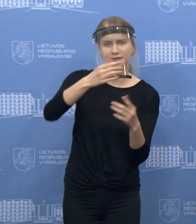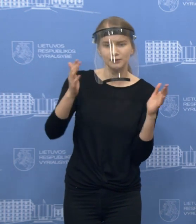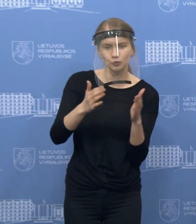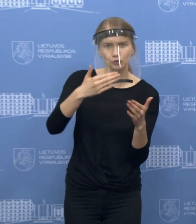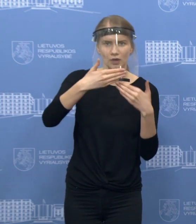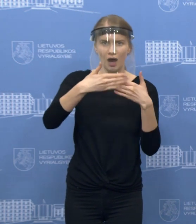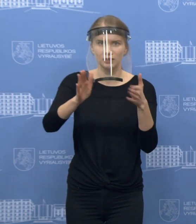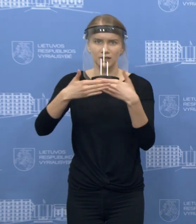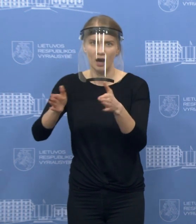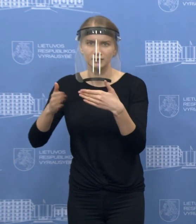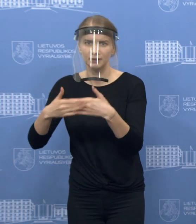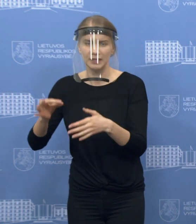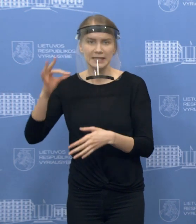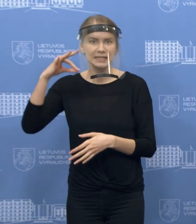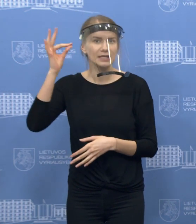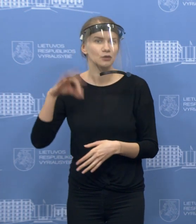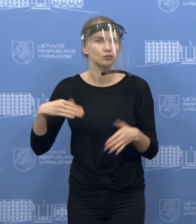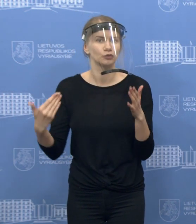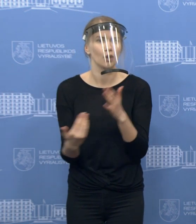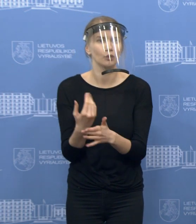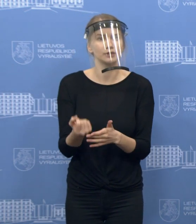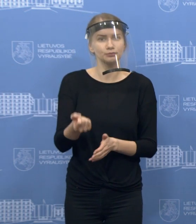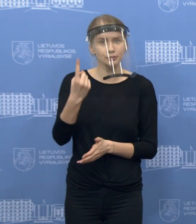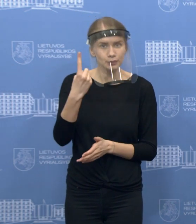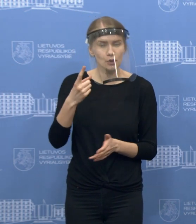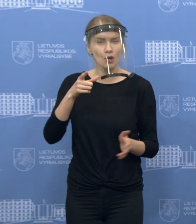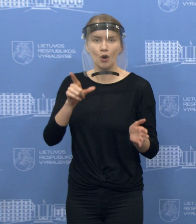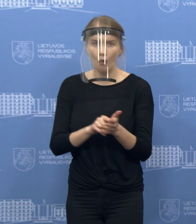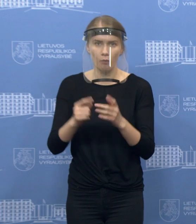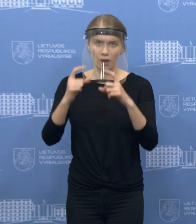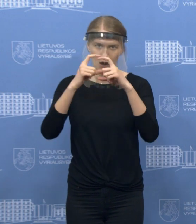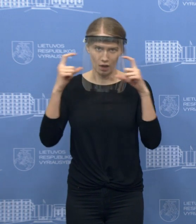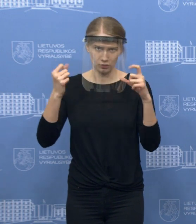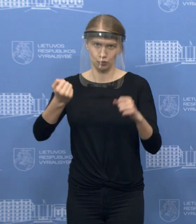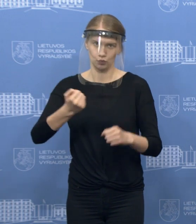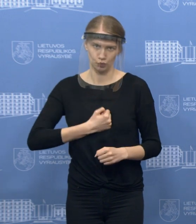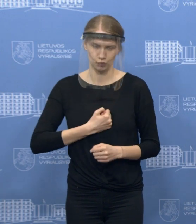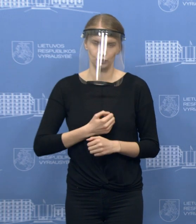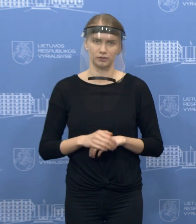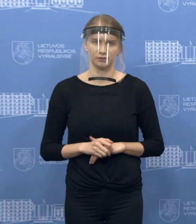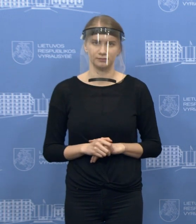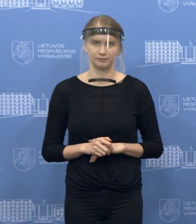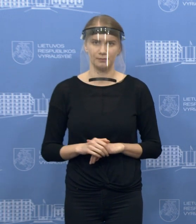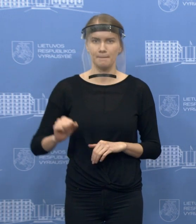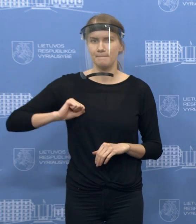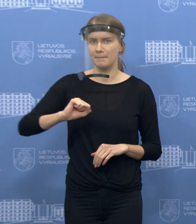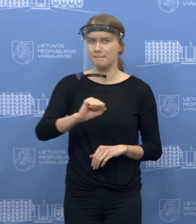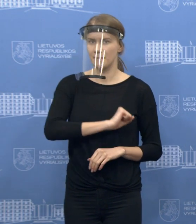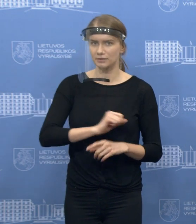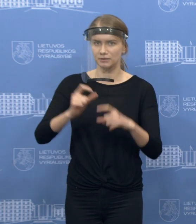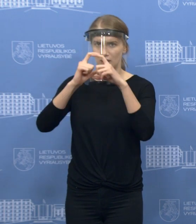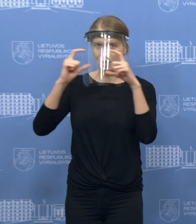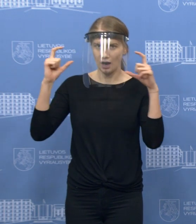įgūdis, kad reikia šiuo atveju tikrai saugotis. Šitų medicinių kaukių pasiūla jau